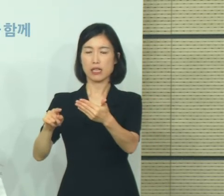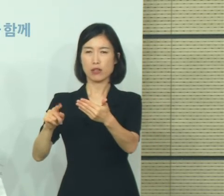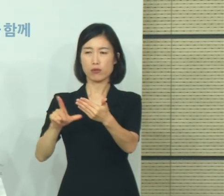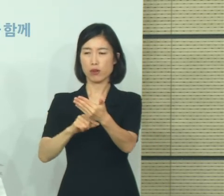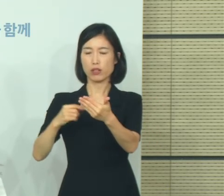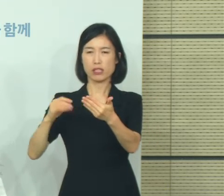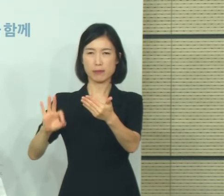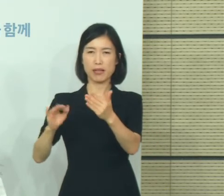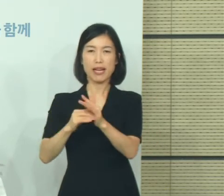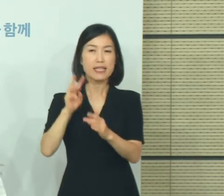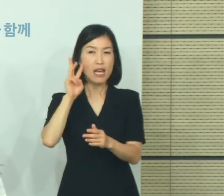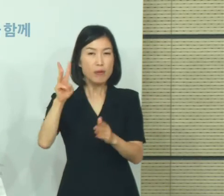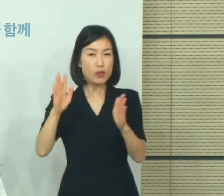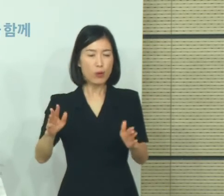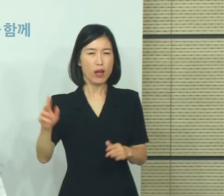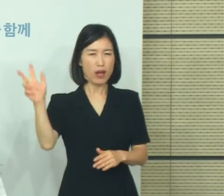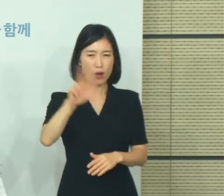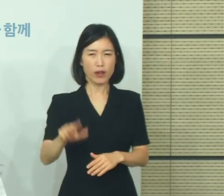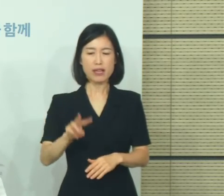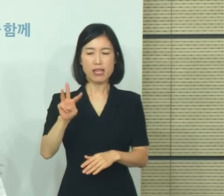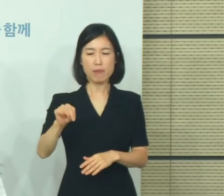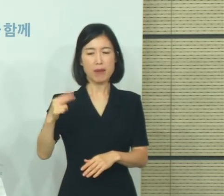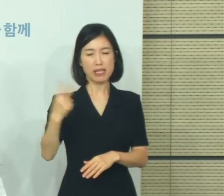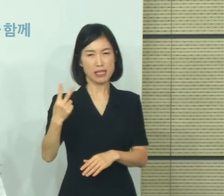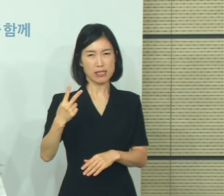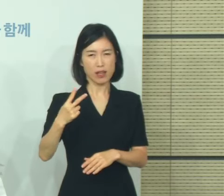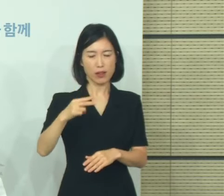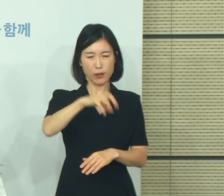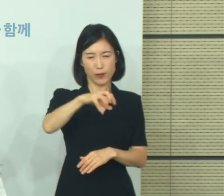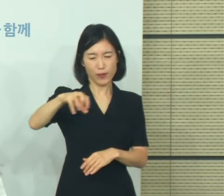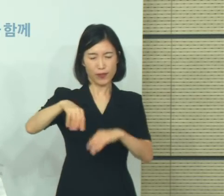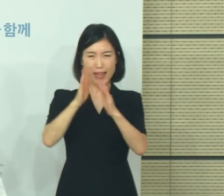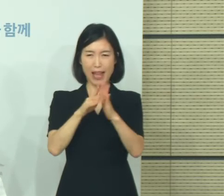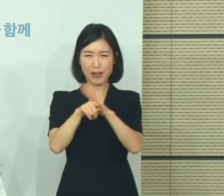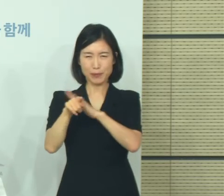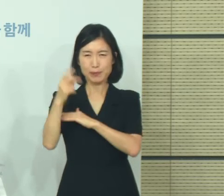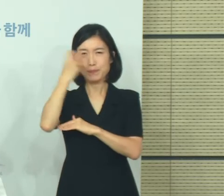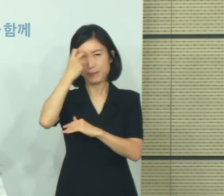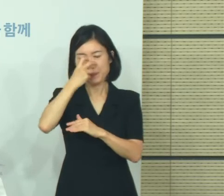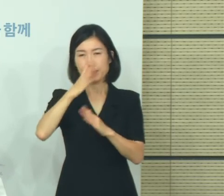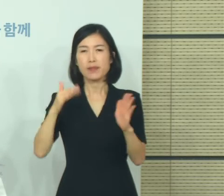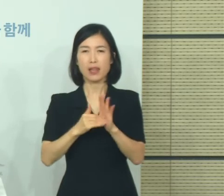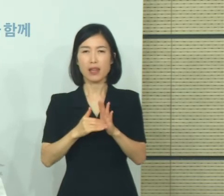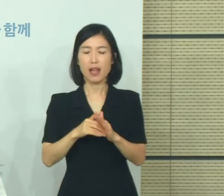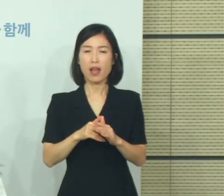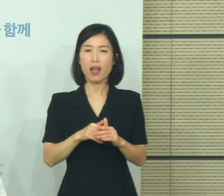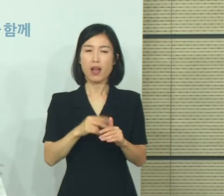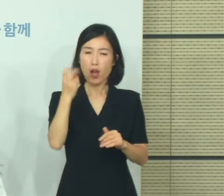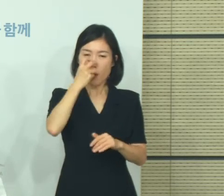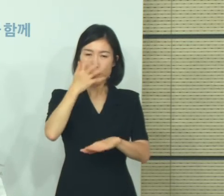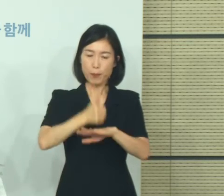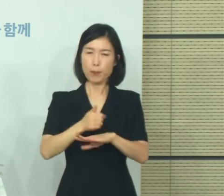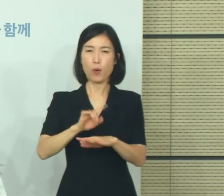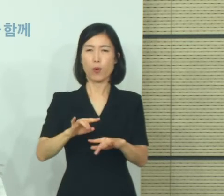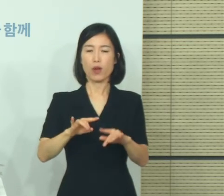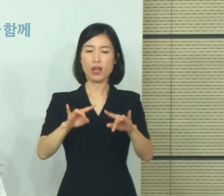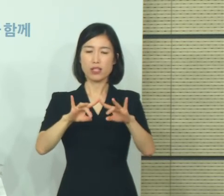전국 3만 2천여 개소에 대한 현장 점검을 실시하였습니다. 점검 결과